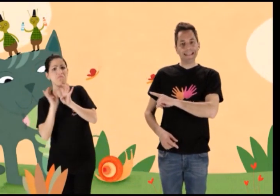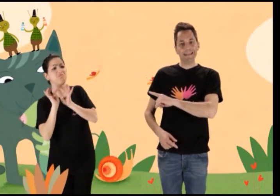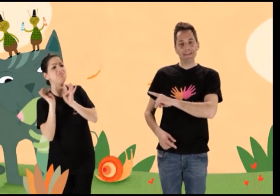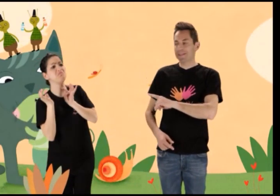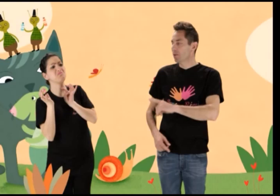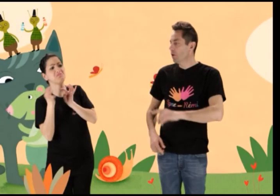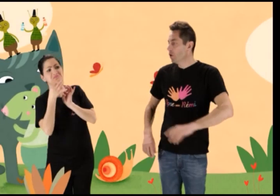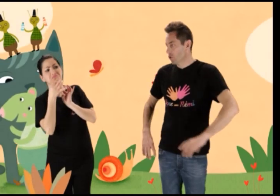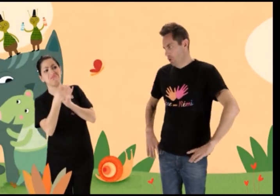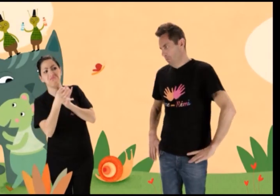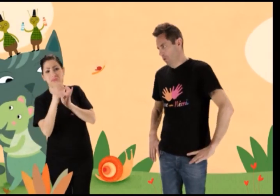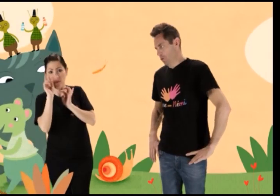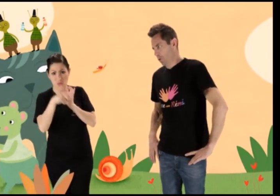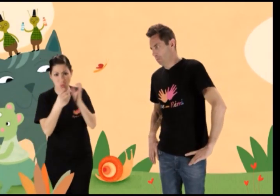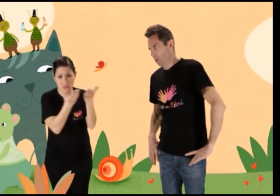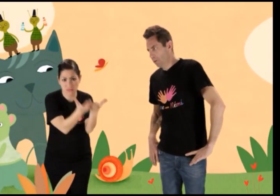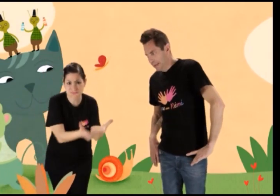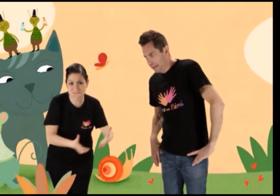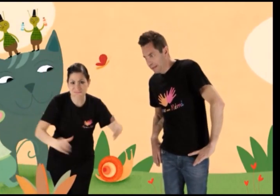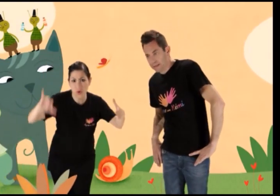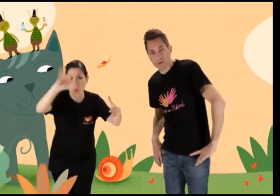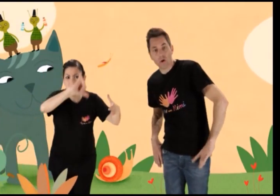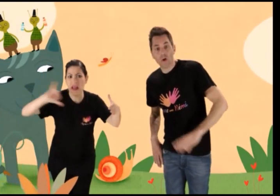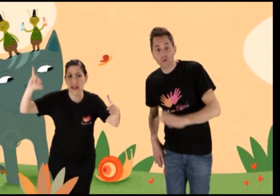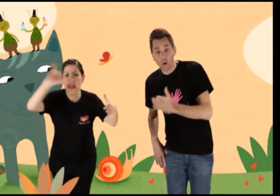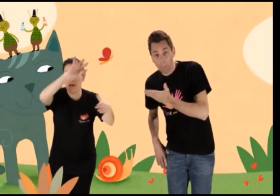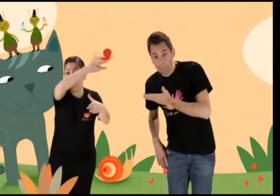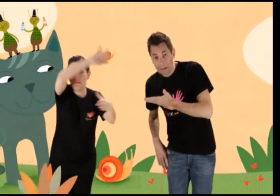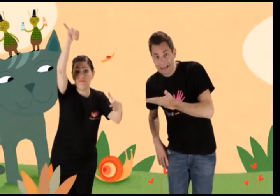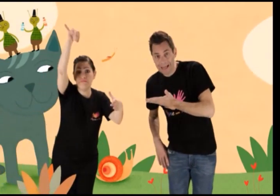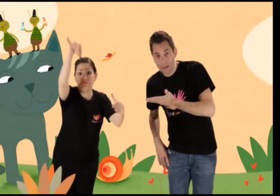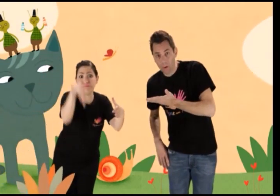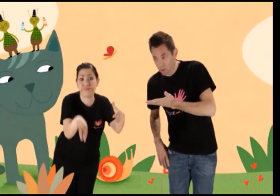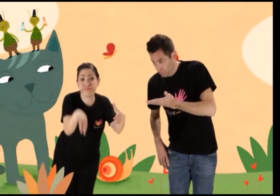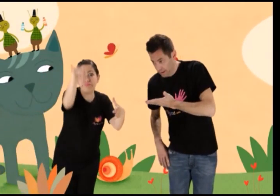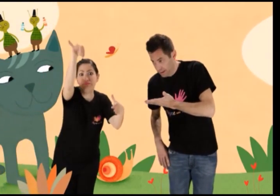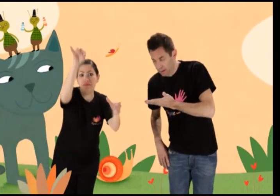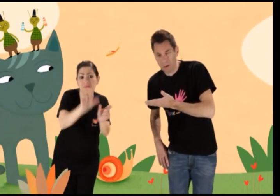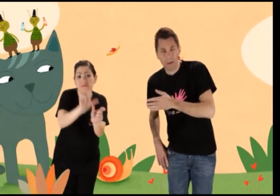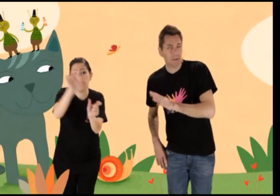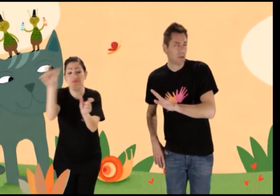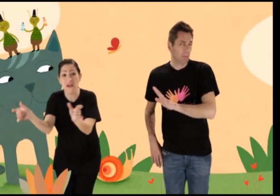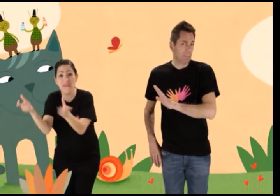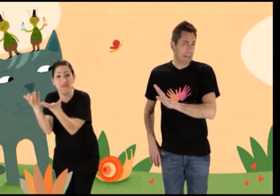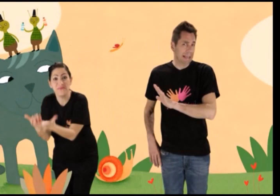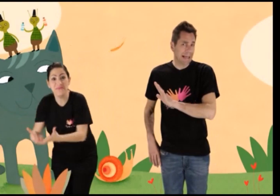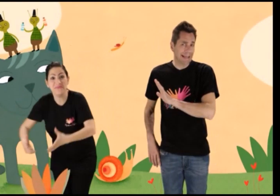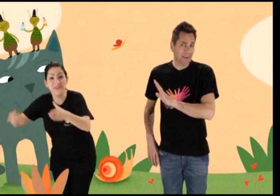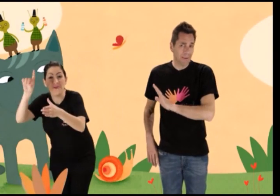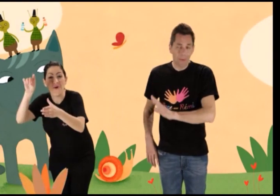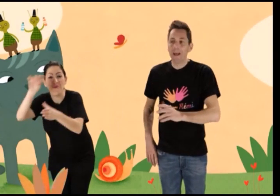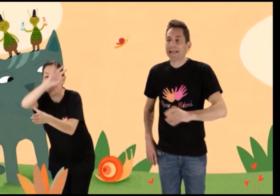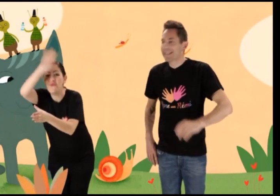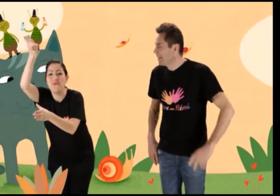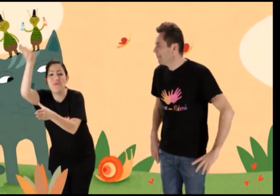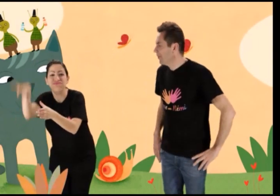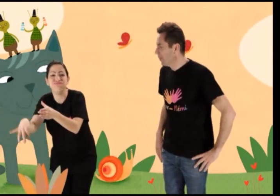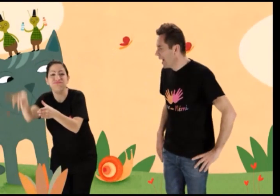ces messieurs Ces messieurs me disent, trempez-la dans l'huile, trempez-la dans l'eau, ça fera